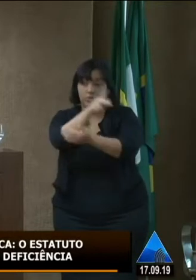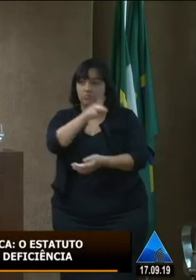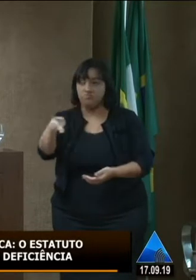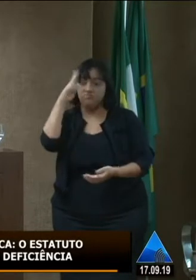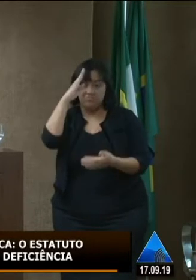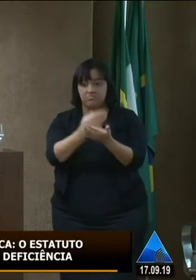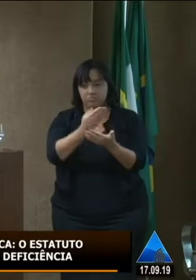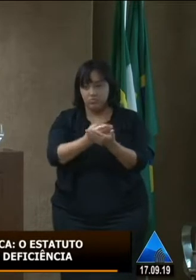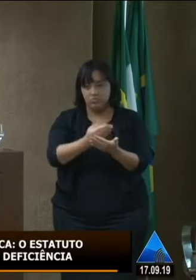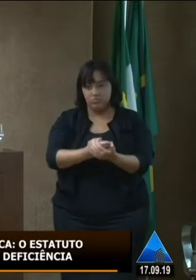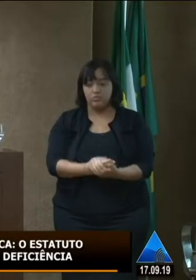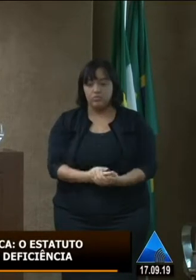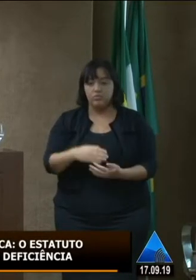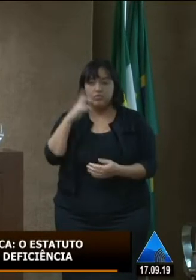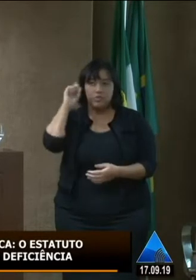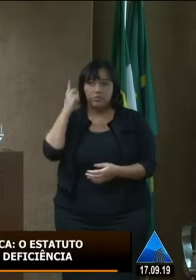hoje nós temos